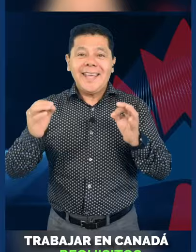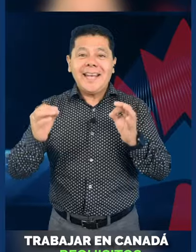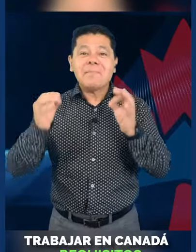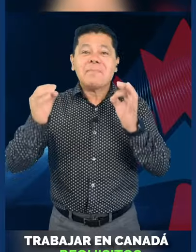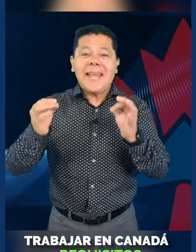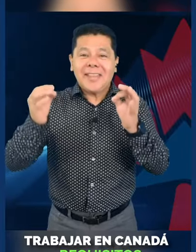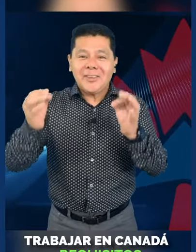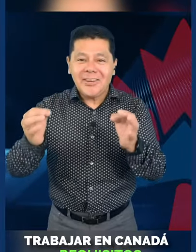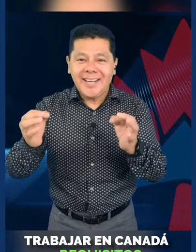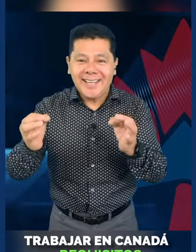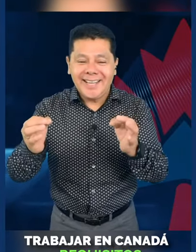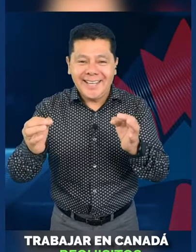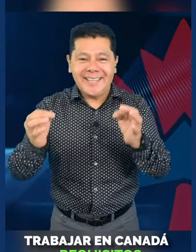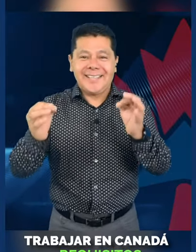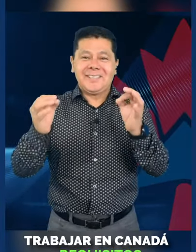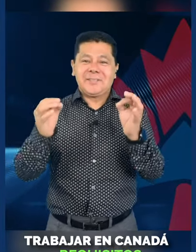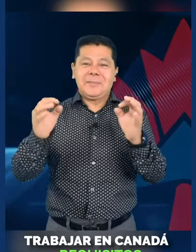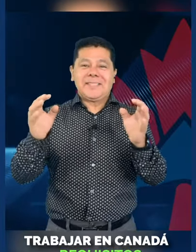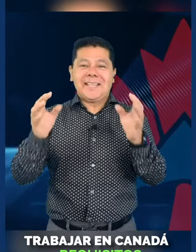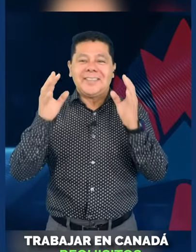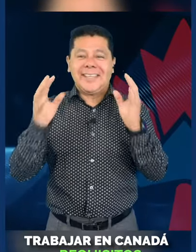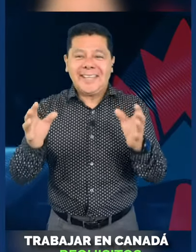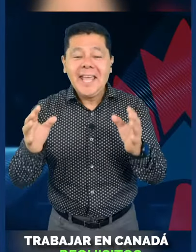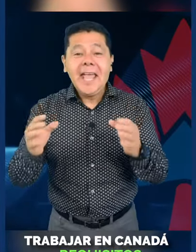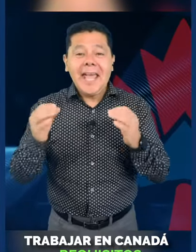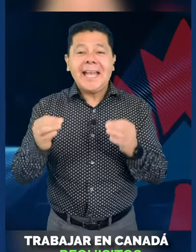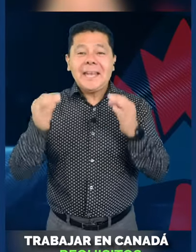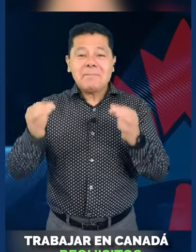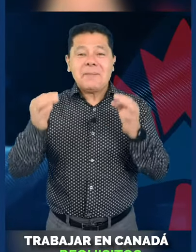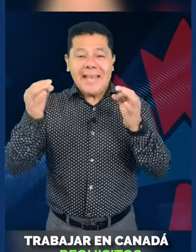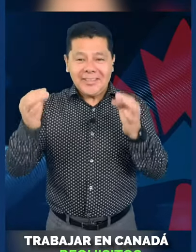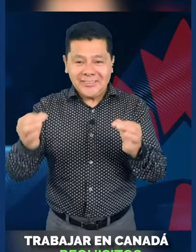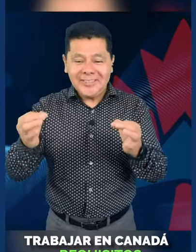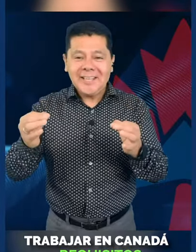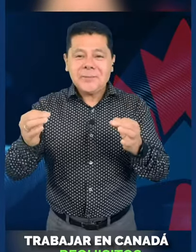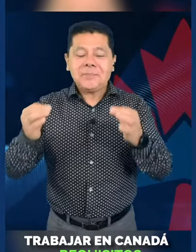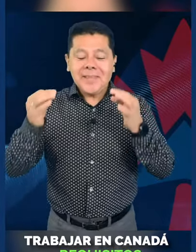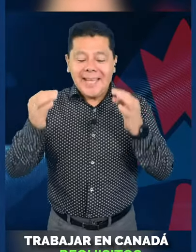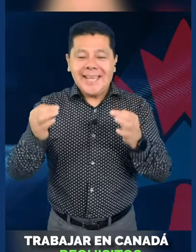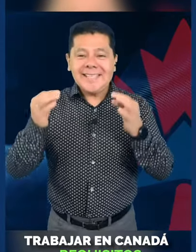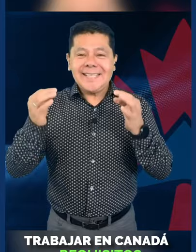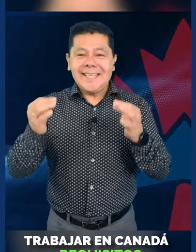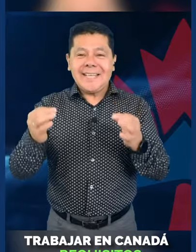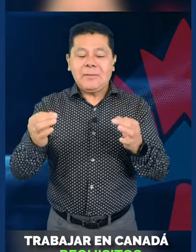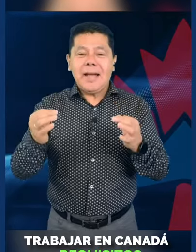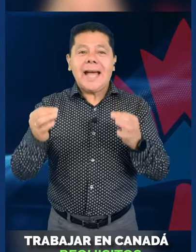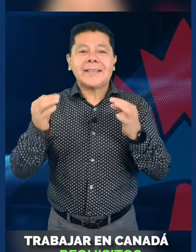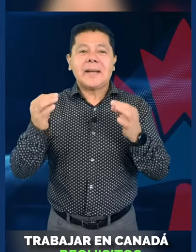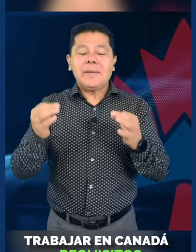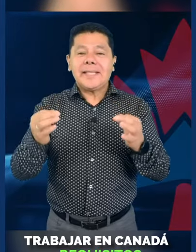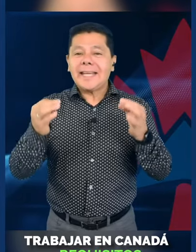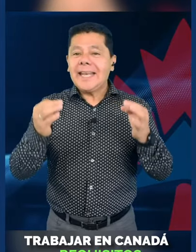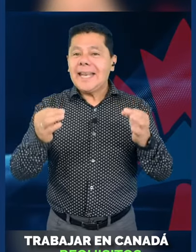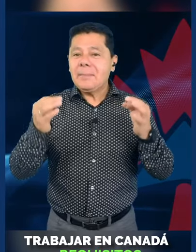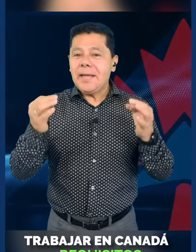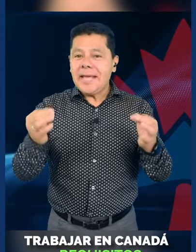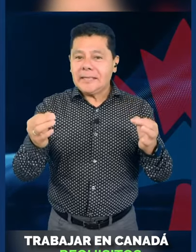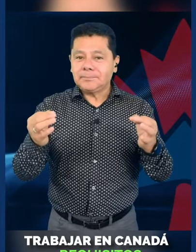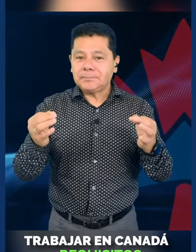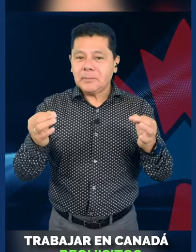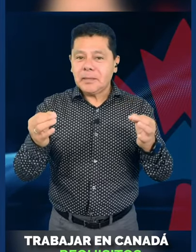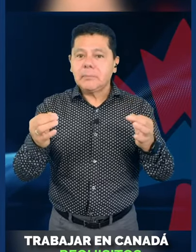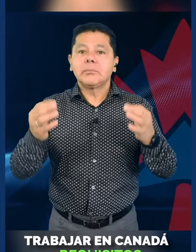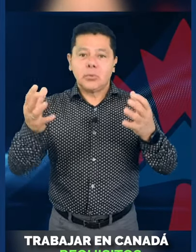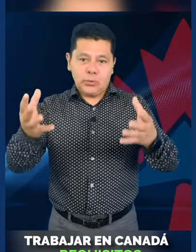contratar, el empleador, estoy mezclando aquí, el empleador es el que va a tramitar el